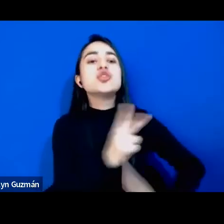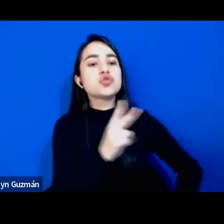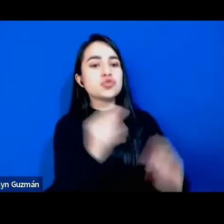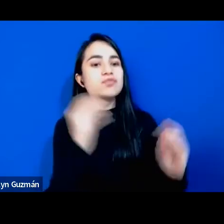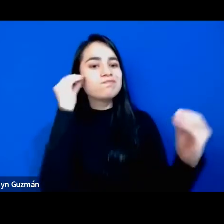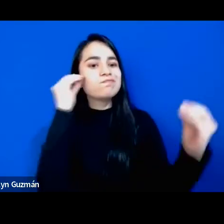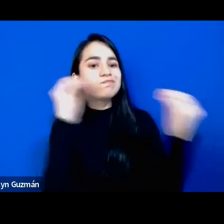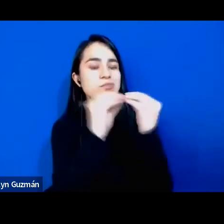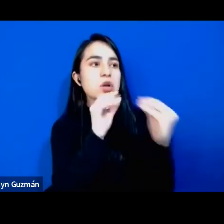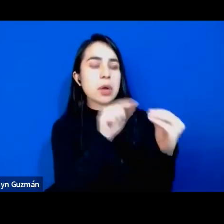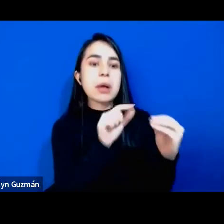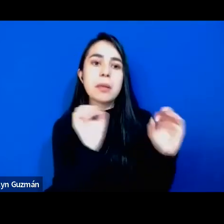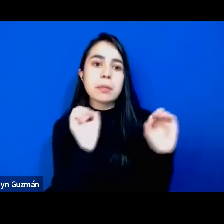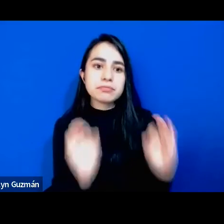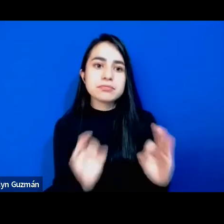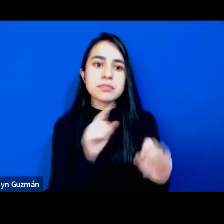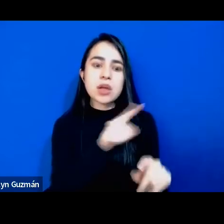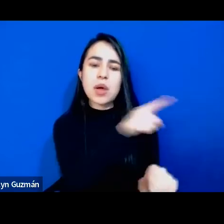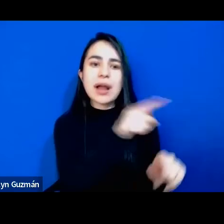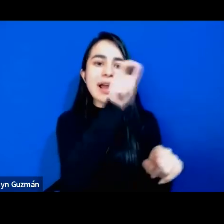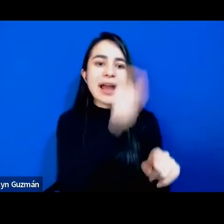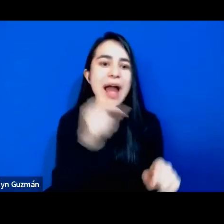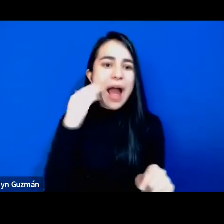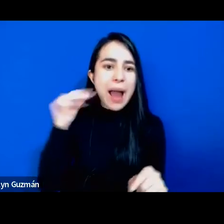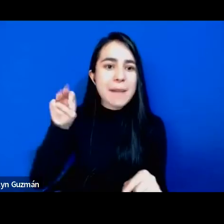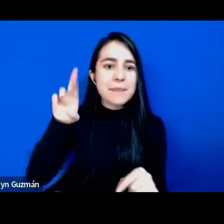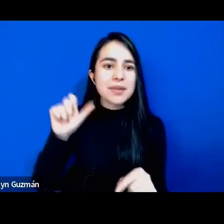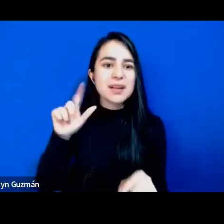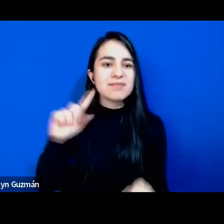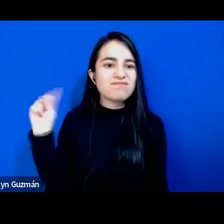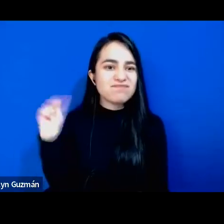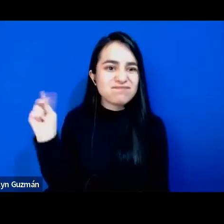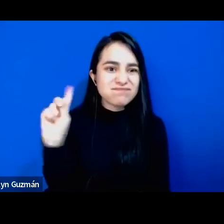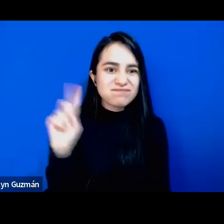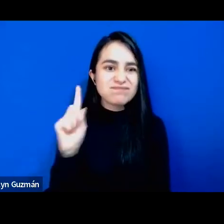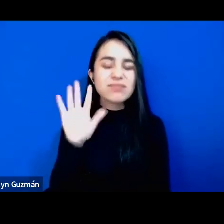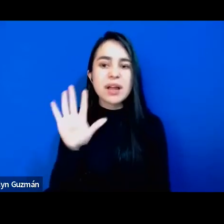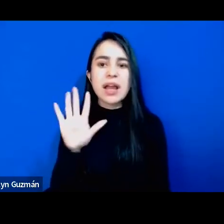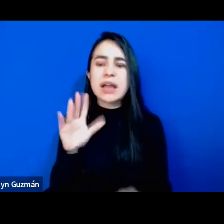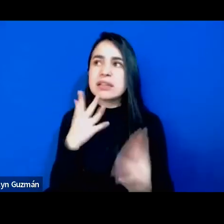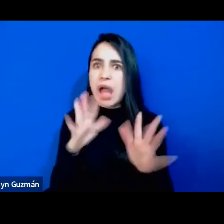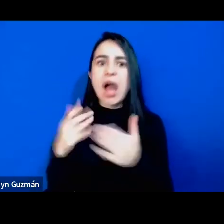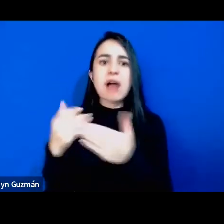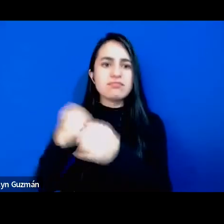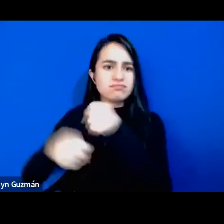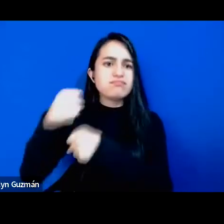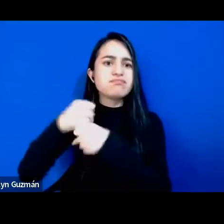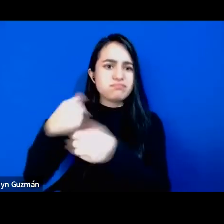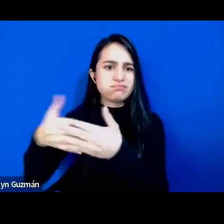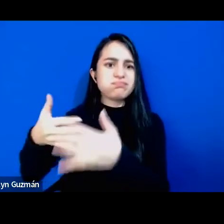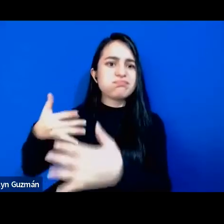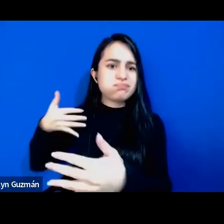con tu increíble trayectoria y mirada de hace ya mucho tiempo desde donde has desarrollado